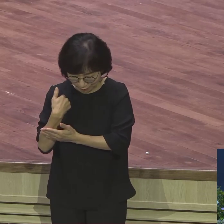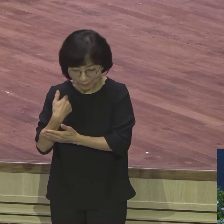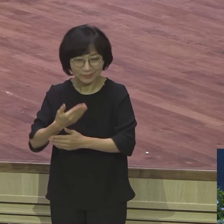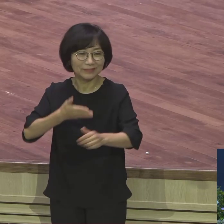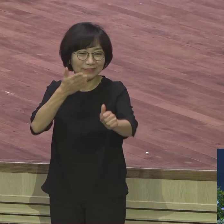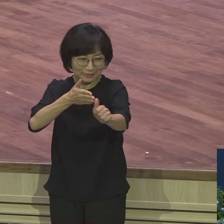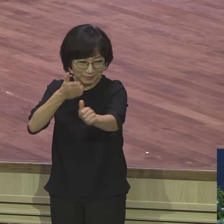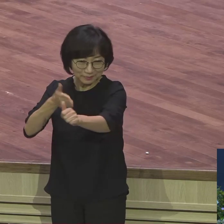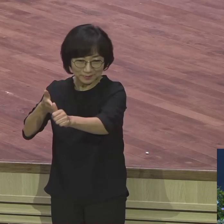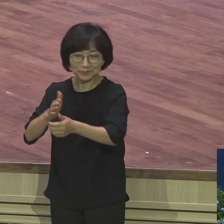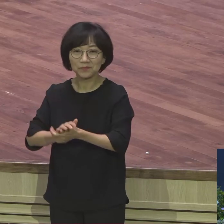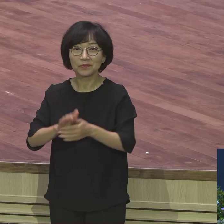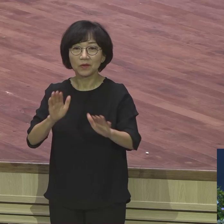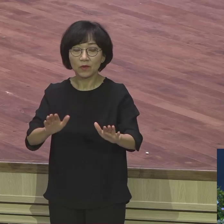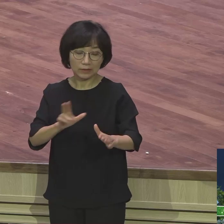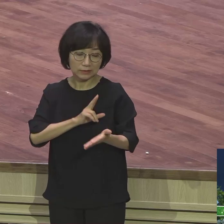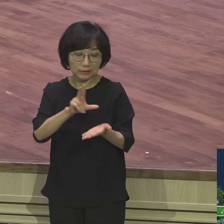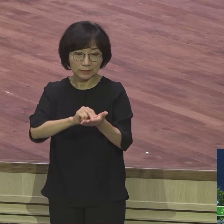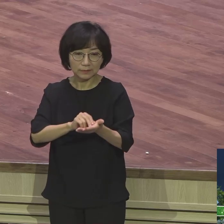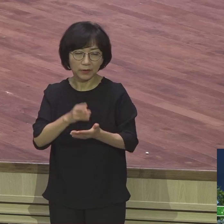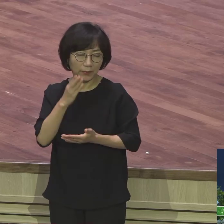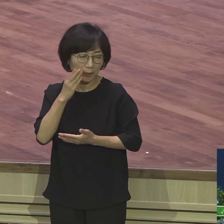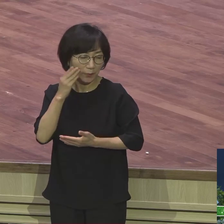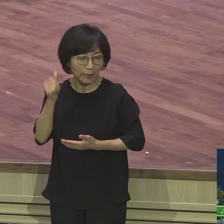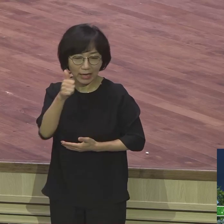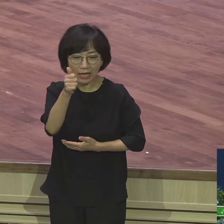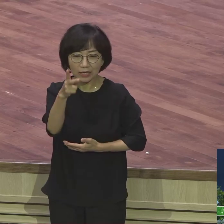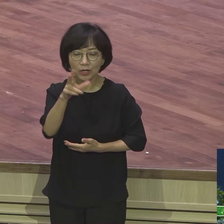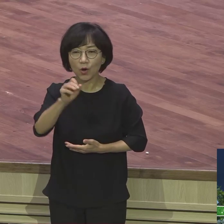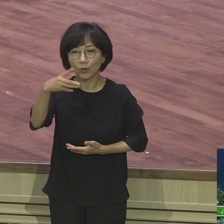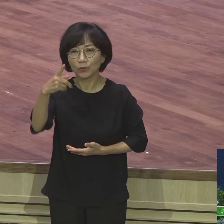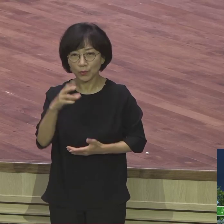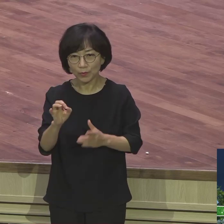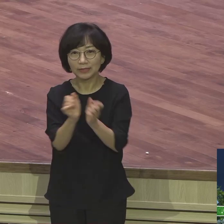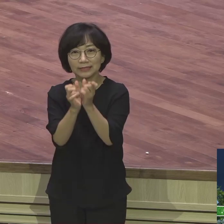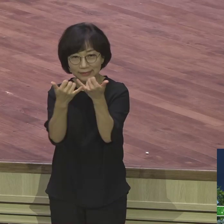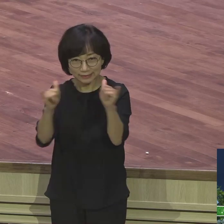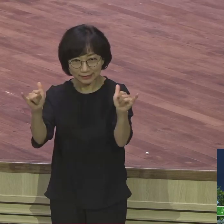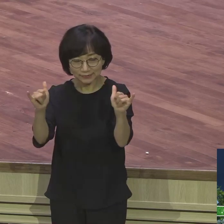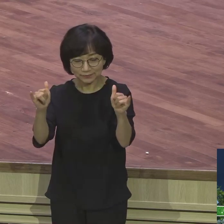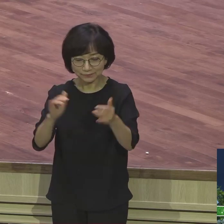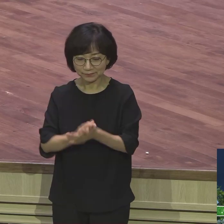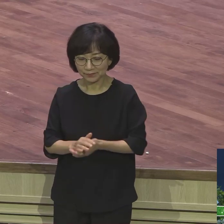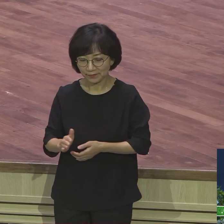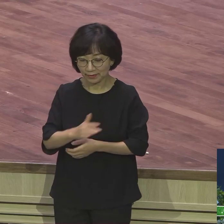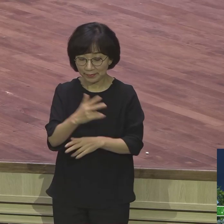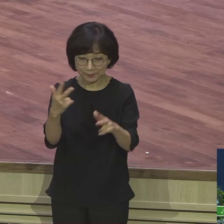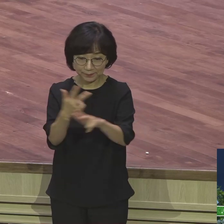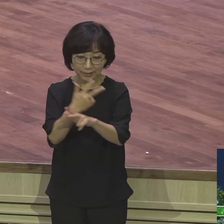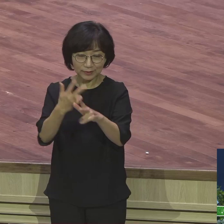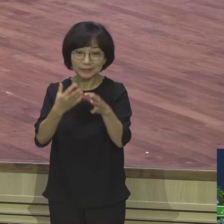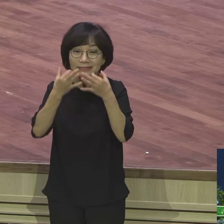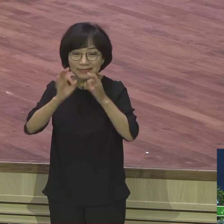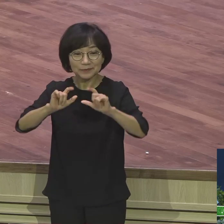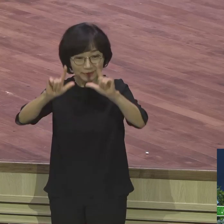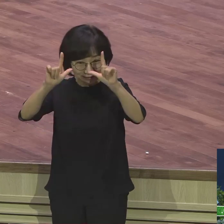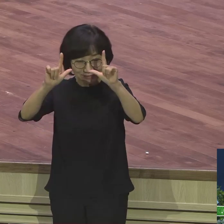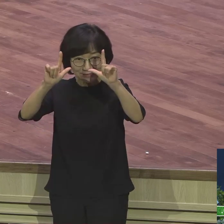말씀 가지고 형통한 자라는 제모로 말씀합니다. 우리가 매주 금요일날 우리가 창세기